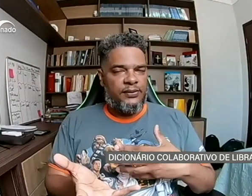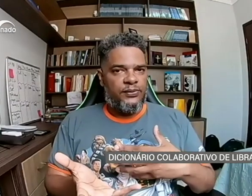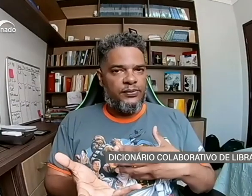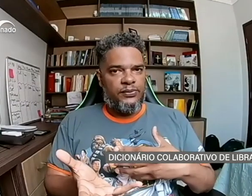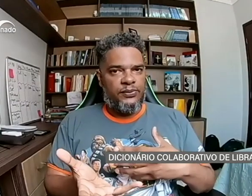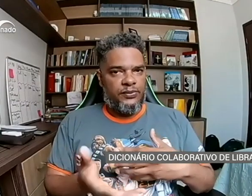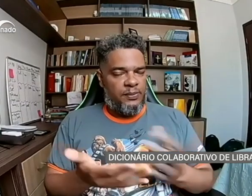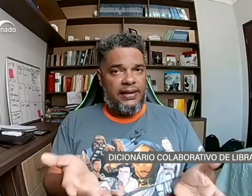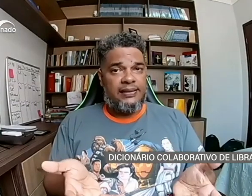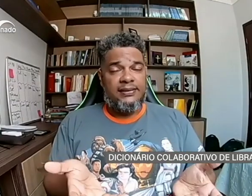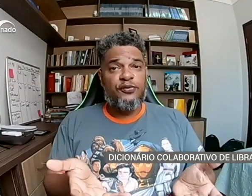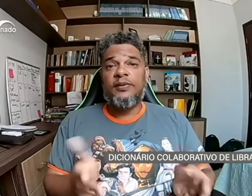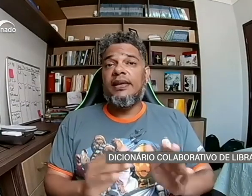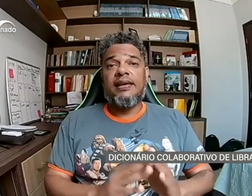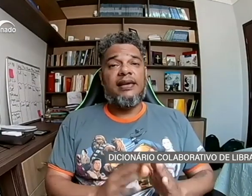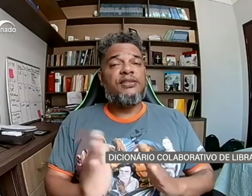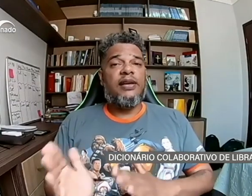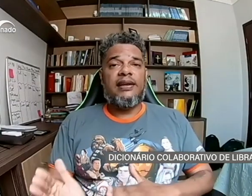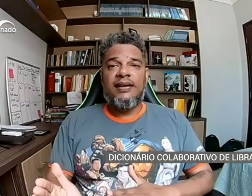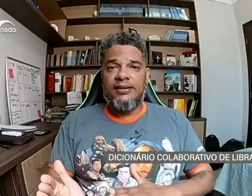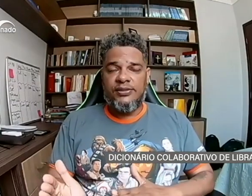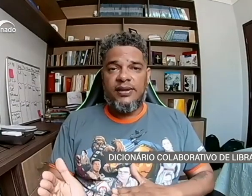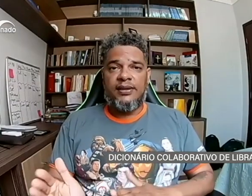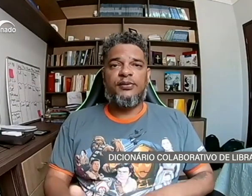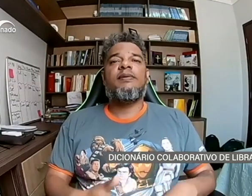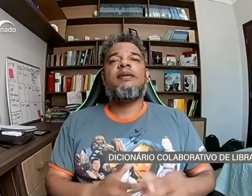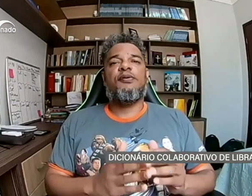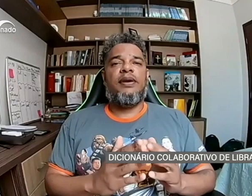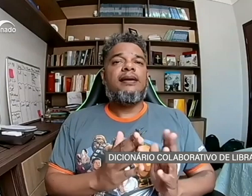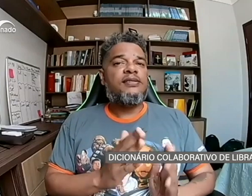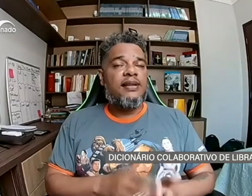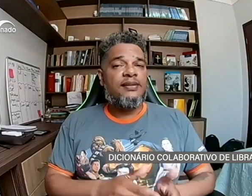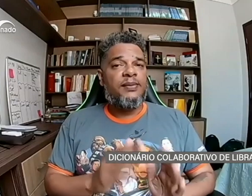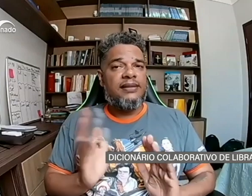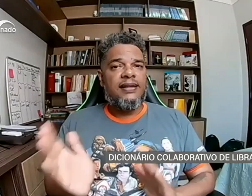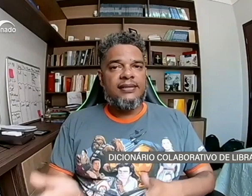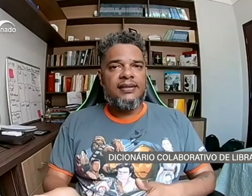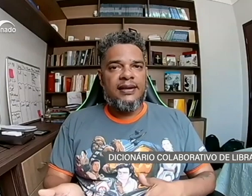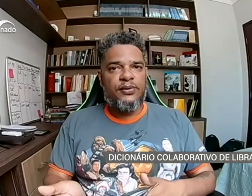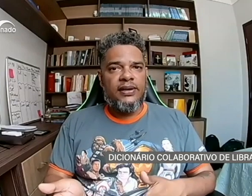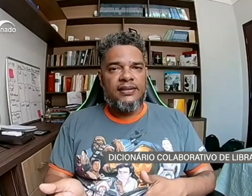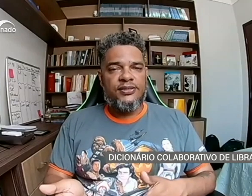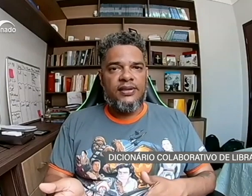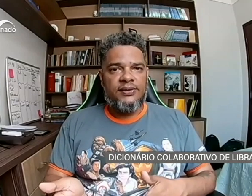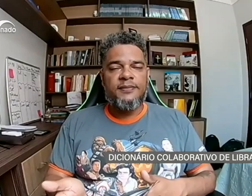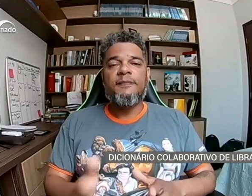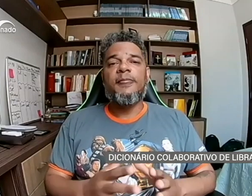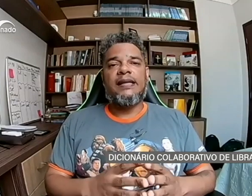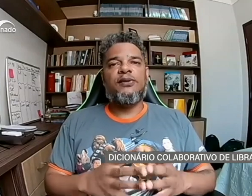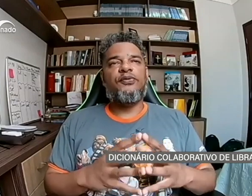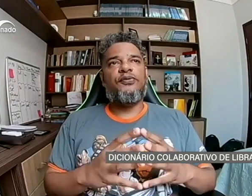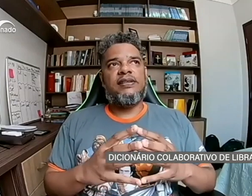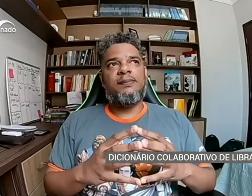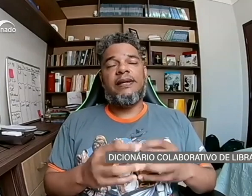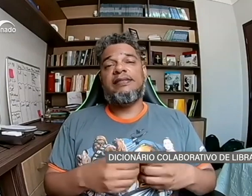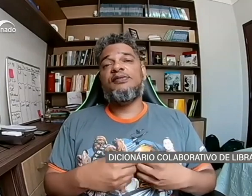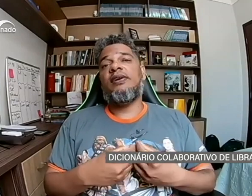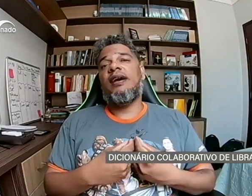no aplicativo, ele está ali registrado. Vai registrar também a data que ele foi cadastrado. Então, vai se preservar a